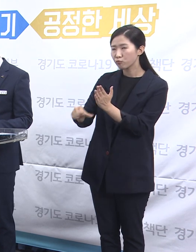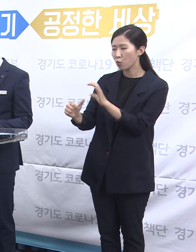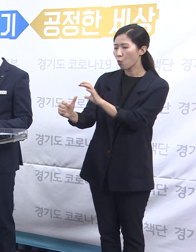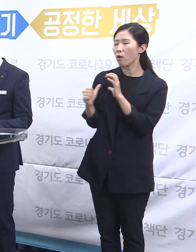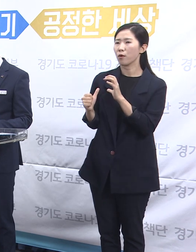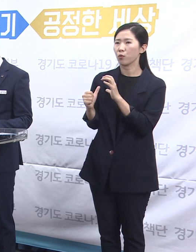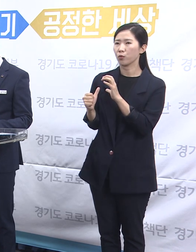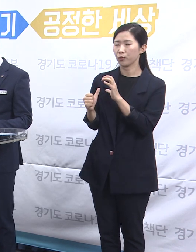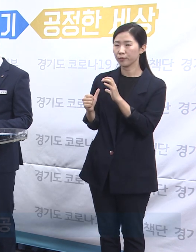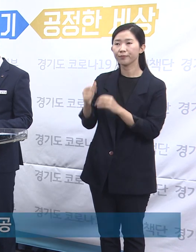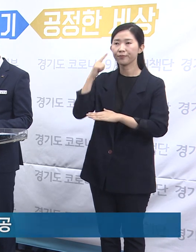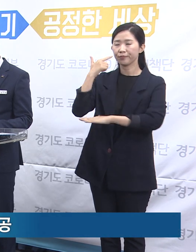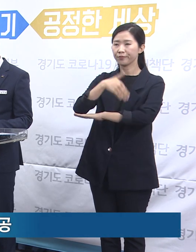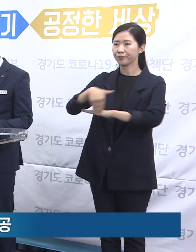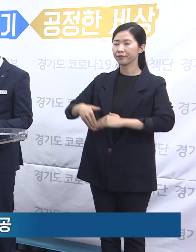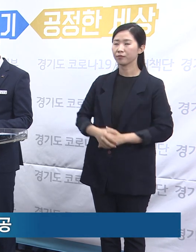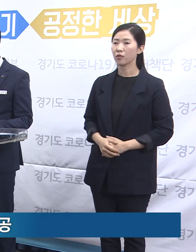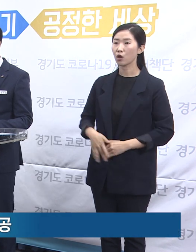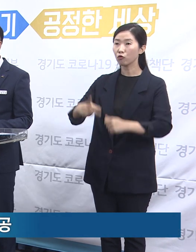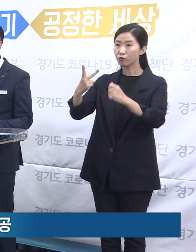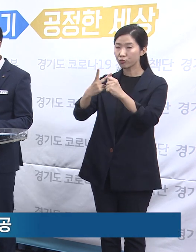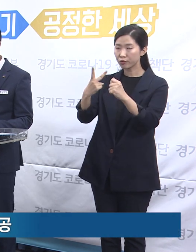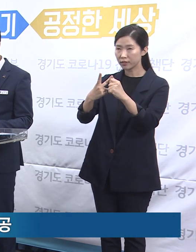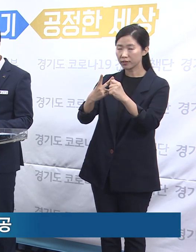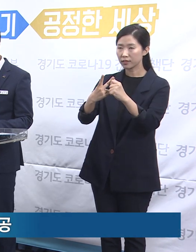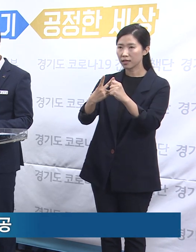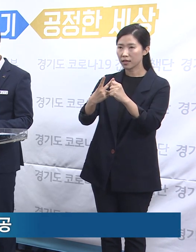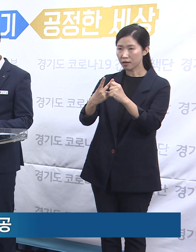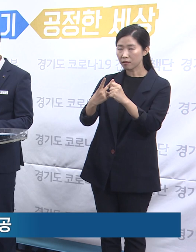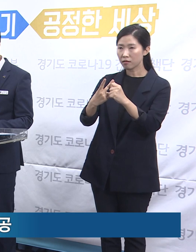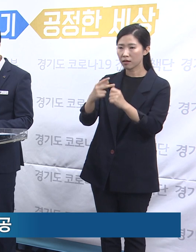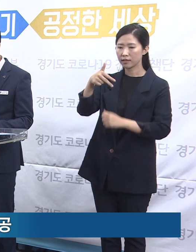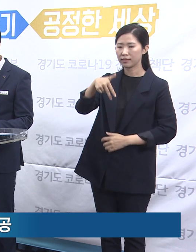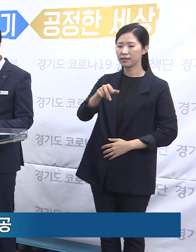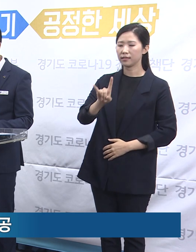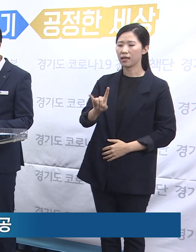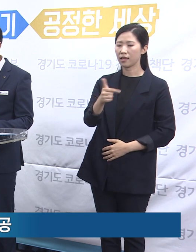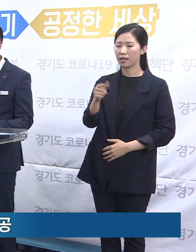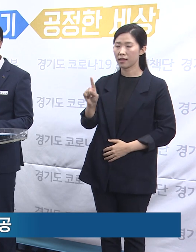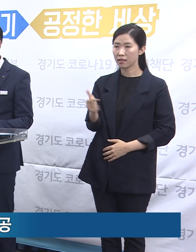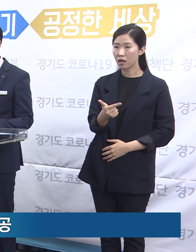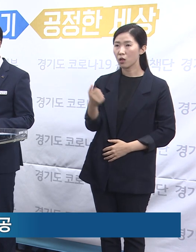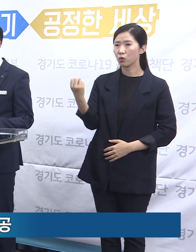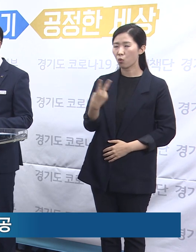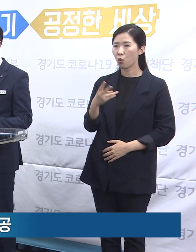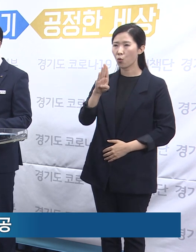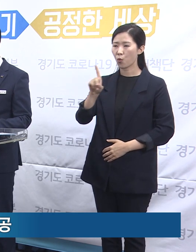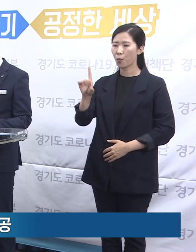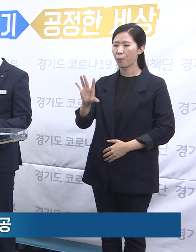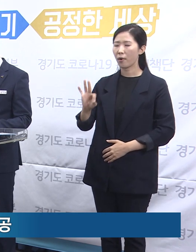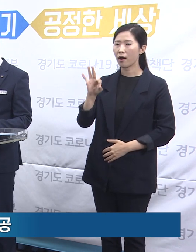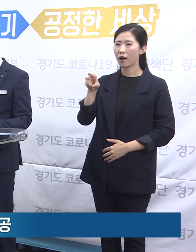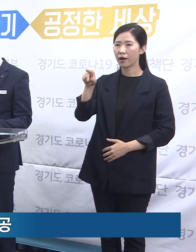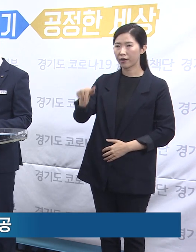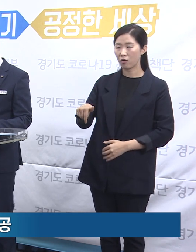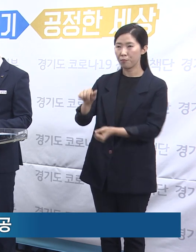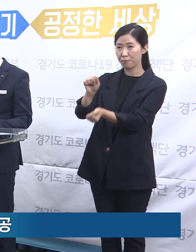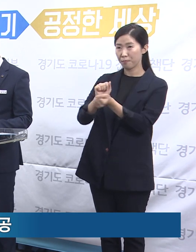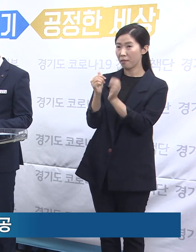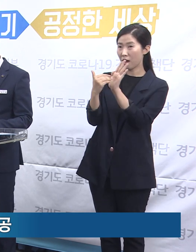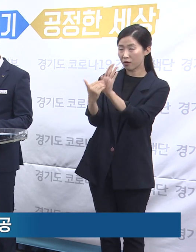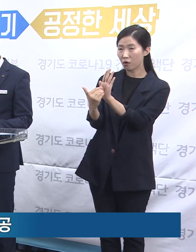둘째, 방역재난을 위한 공공행정 관련 입찰 편의를 제공하겠습니다.